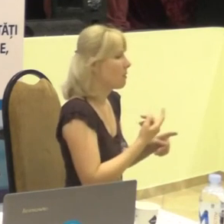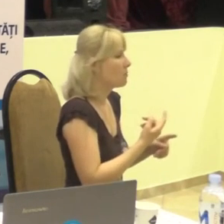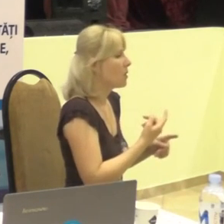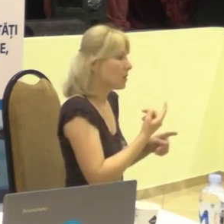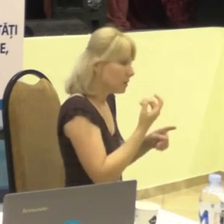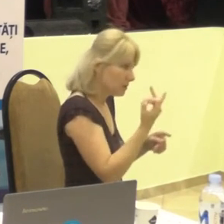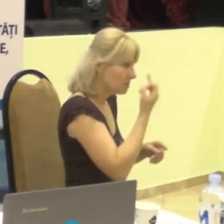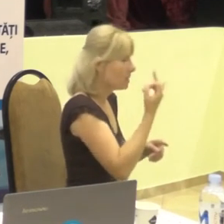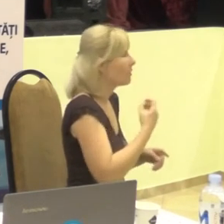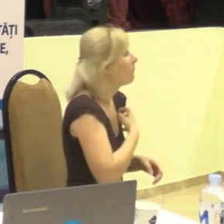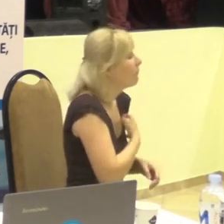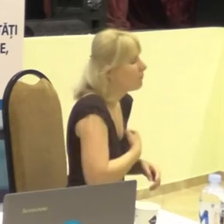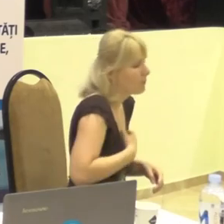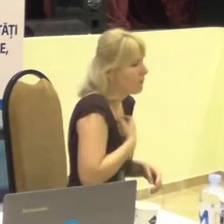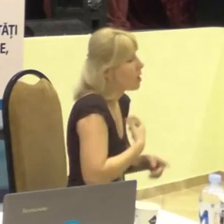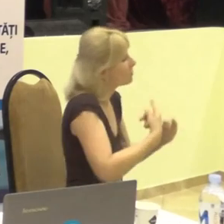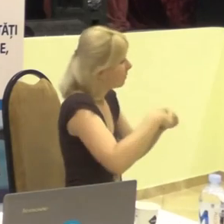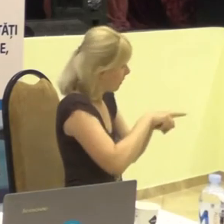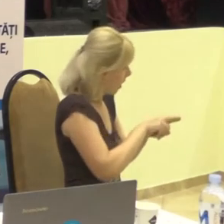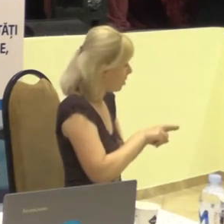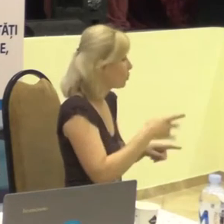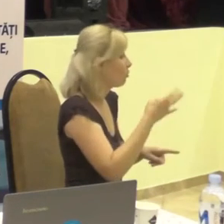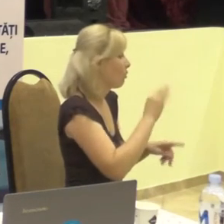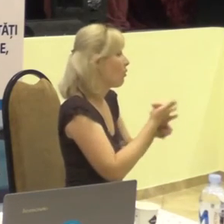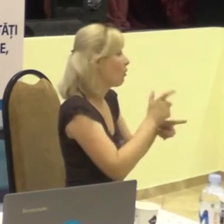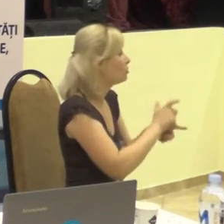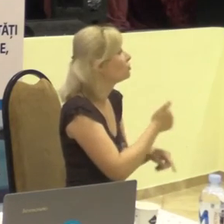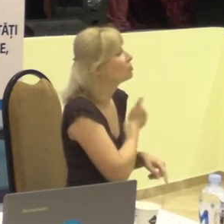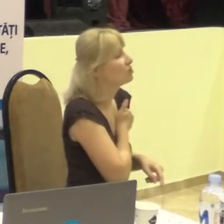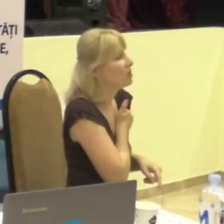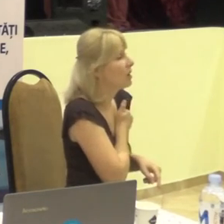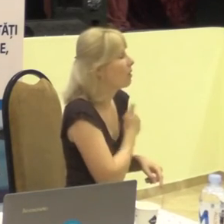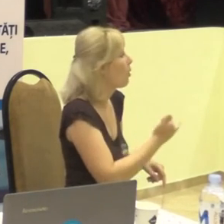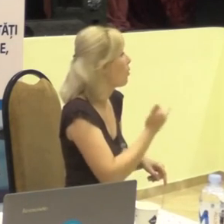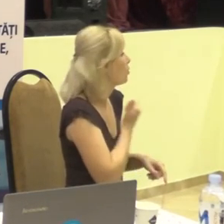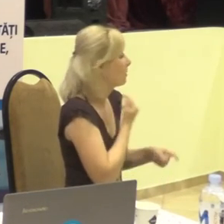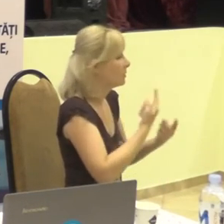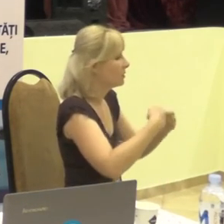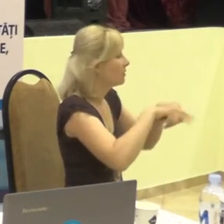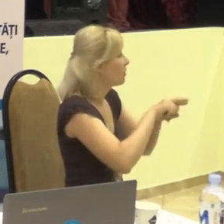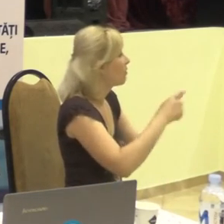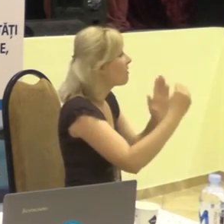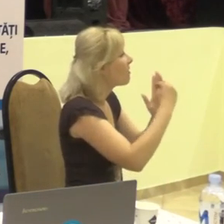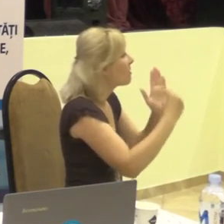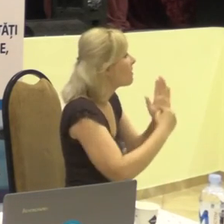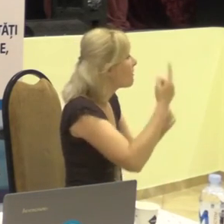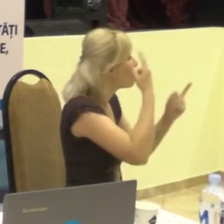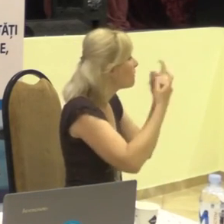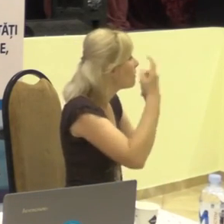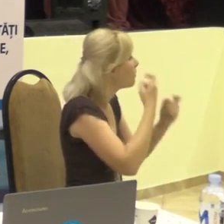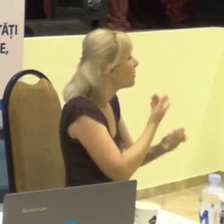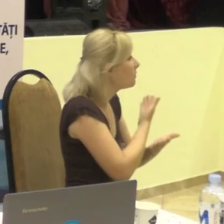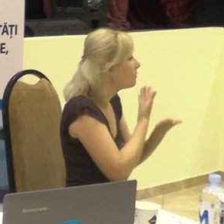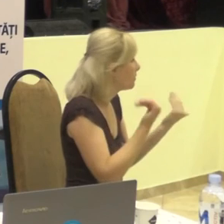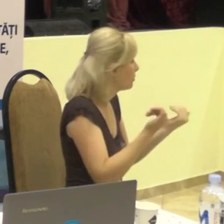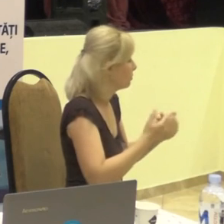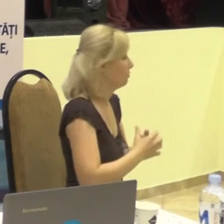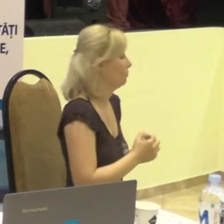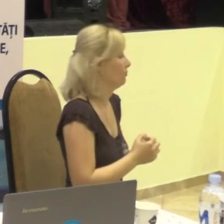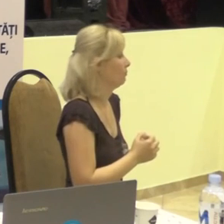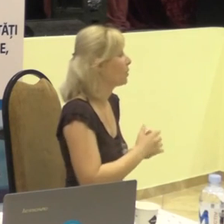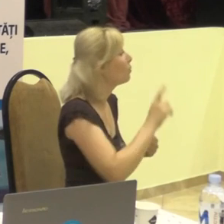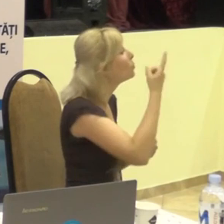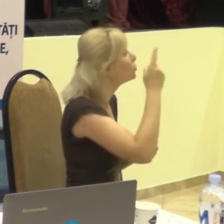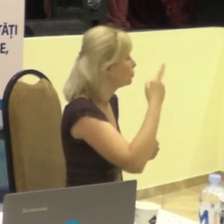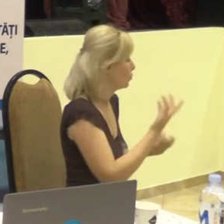actuală și importantă și pentru noi, dar, pur e greu, noi nu deținem o astfel de informație. Rațiunea